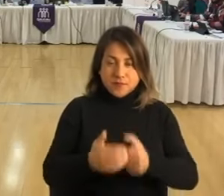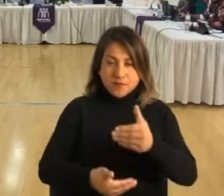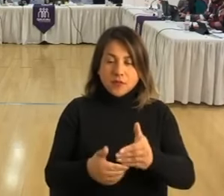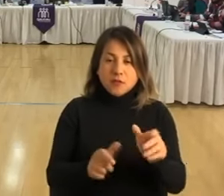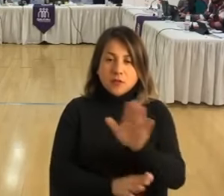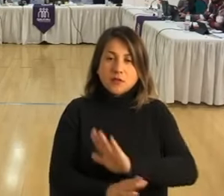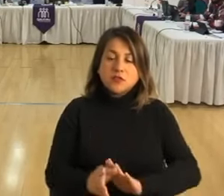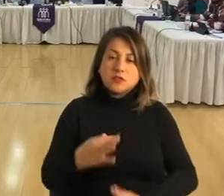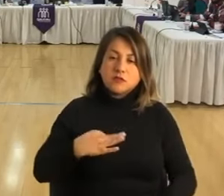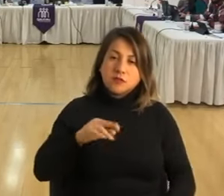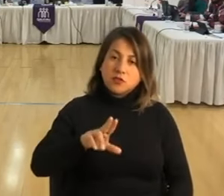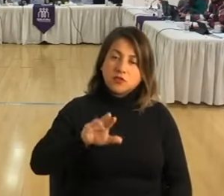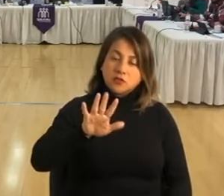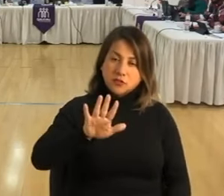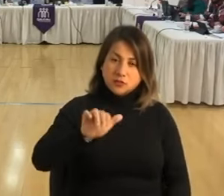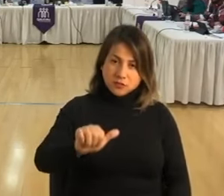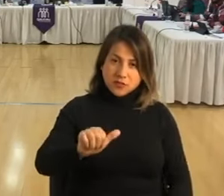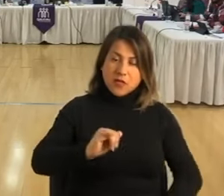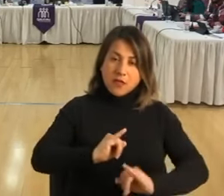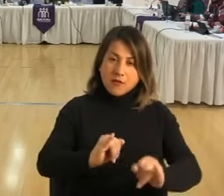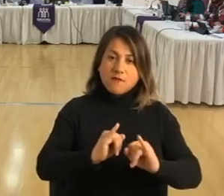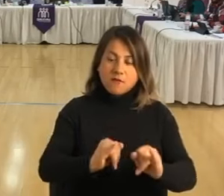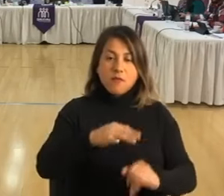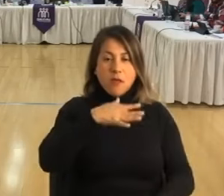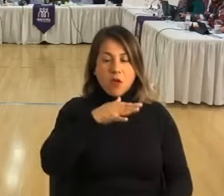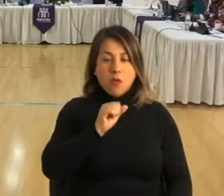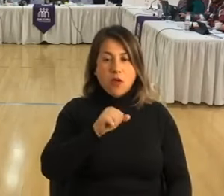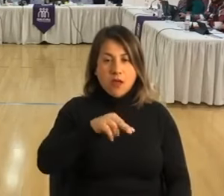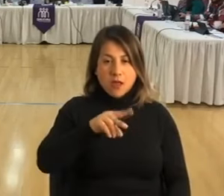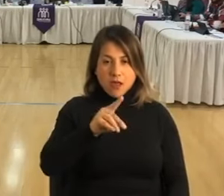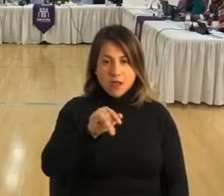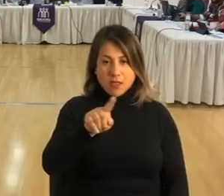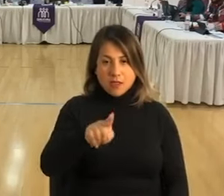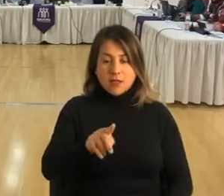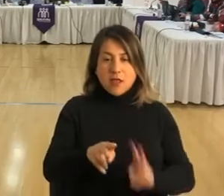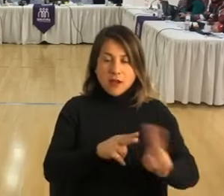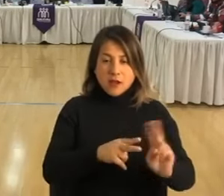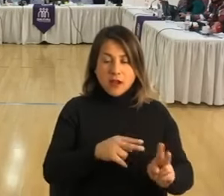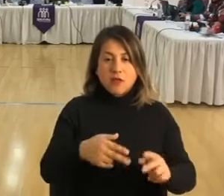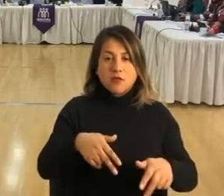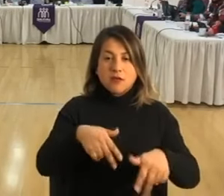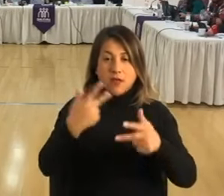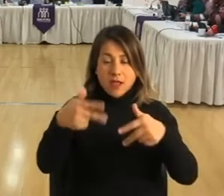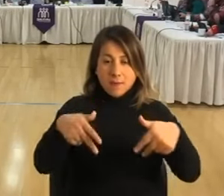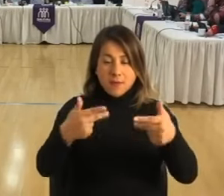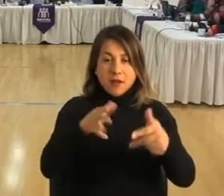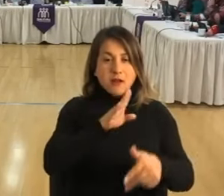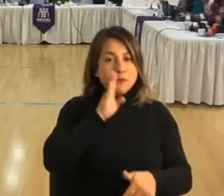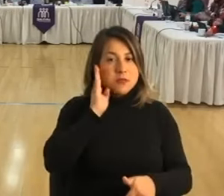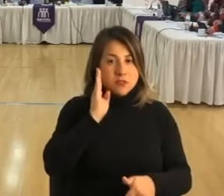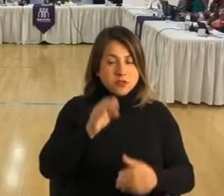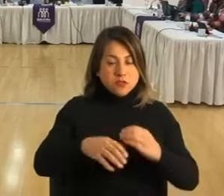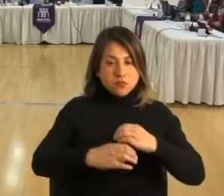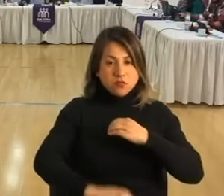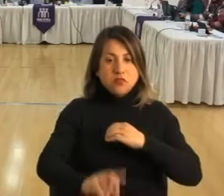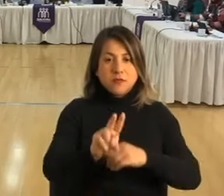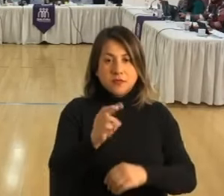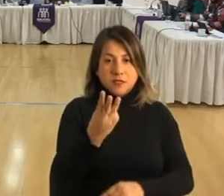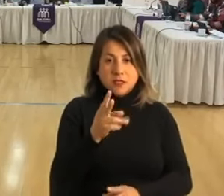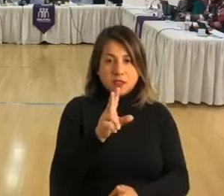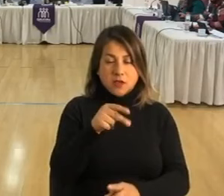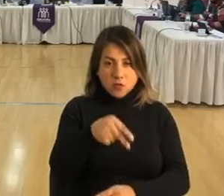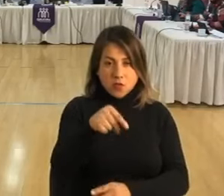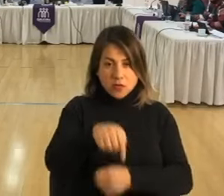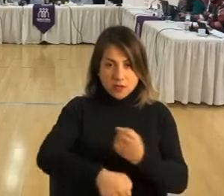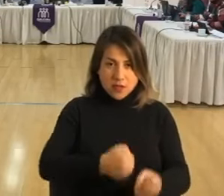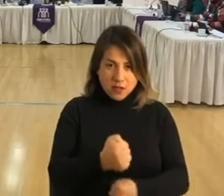civil número 8.5.6, informe que Aguas Andinas revisó la reparación de cámara y limpieza de acantarillado el día 23 de junio del presente